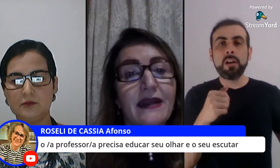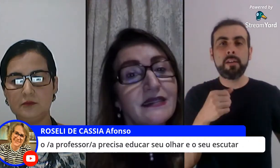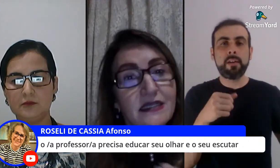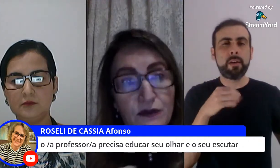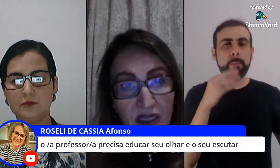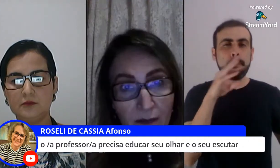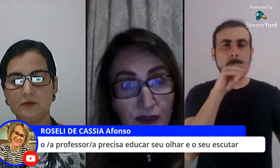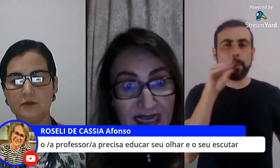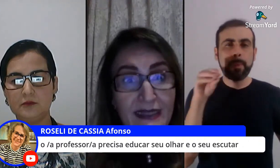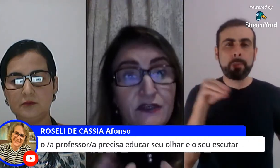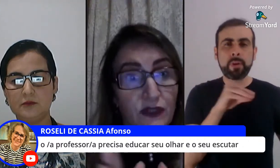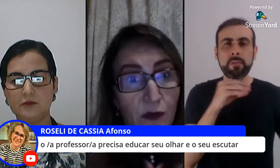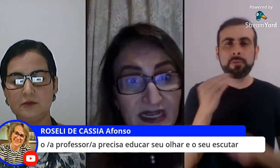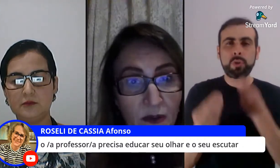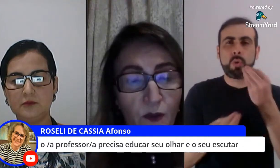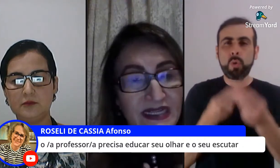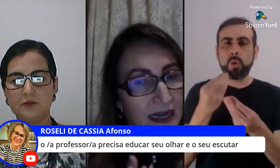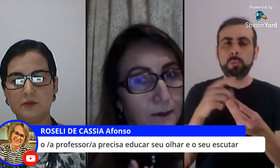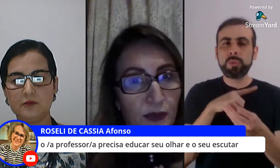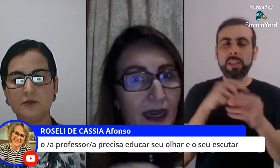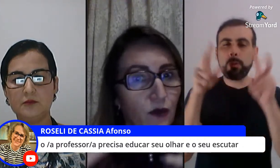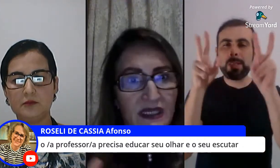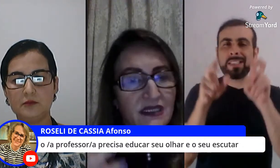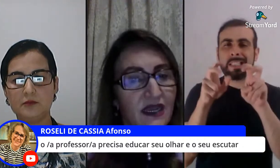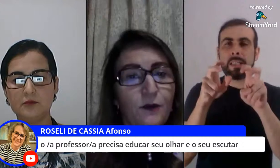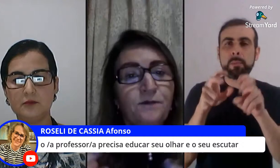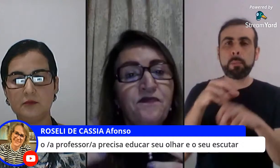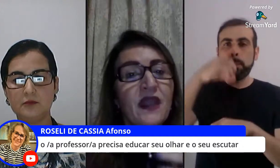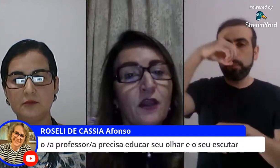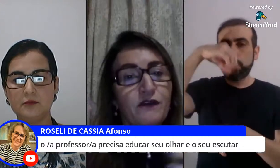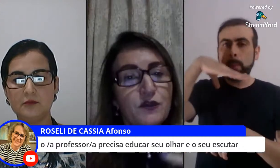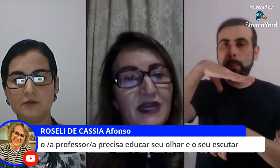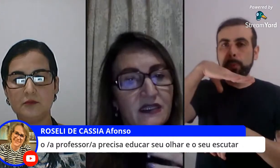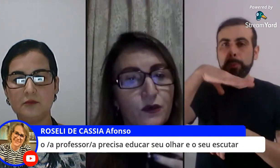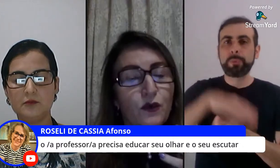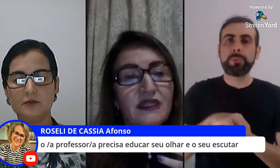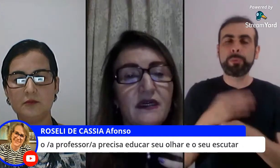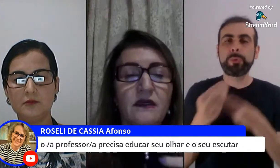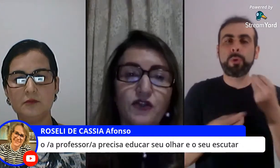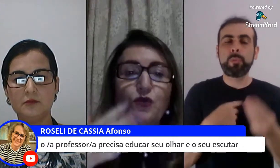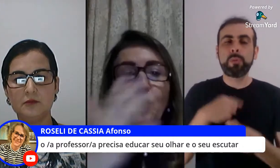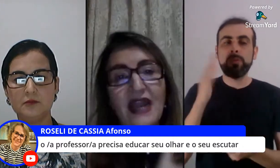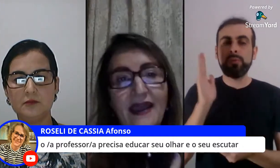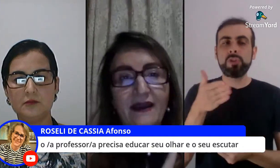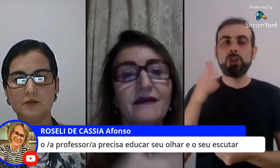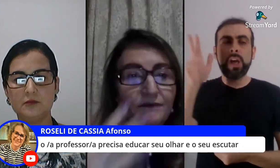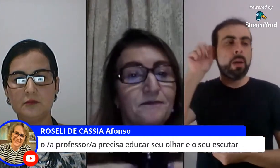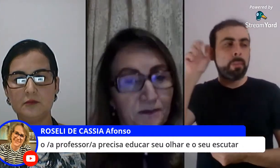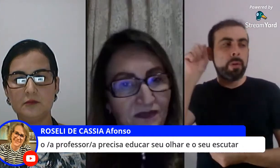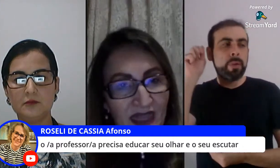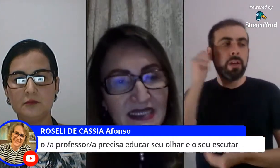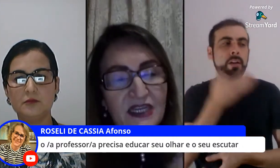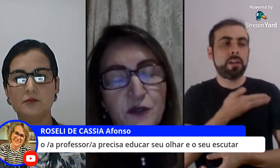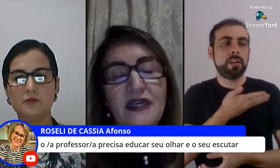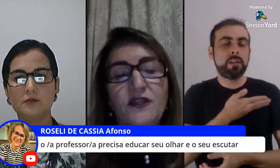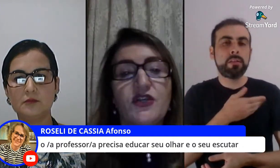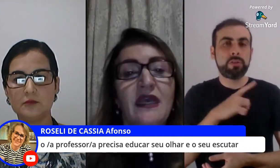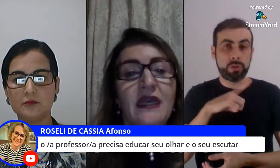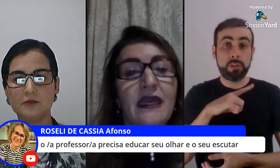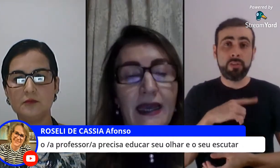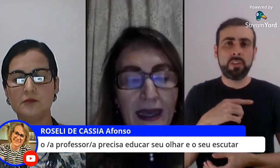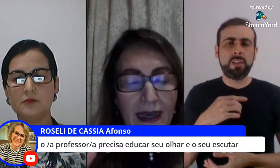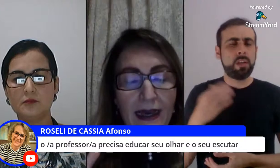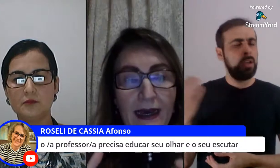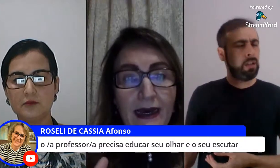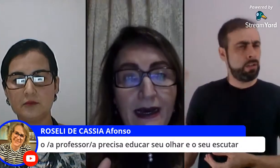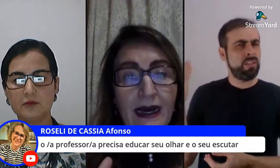criança contando para vocês que elas estão sendo abusadas vou dar um exemplo que aconteceu que eu fiz uma escuta